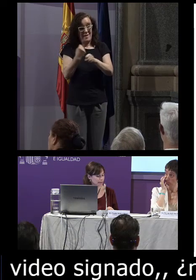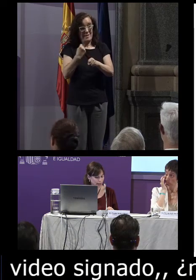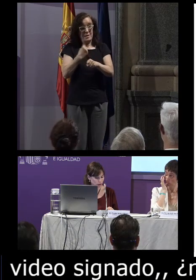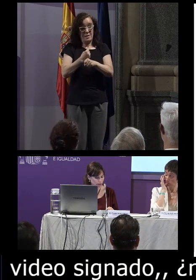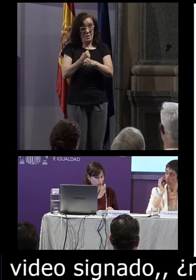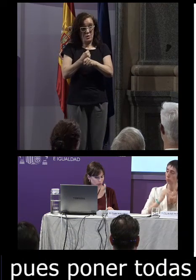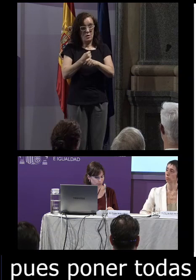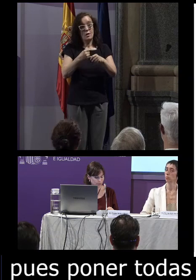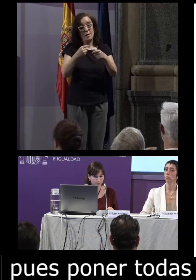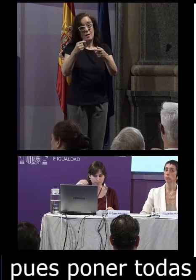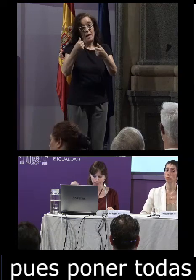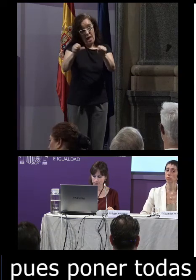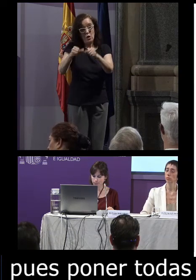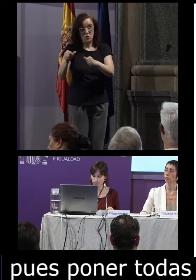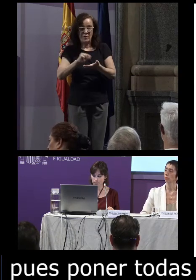de anotación